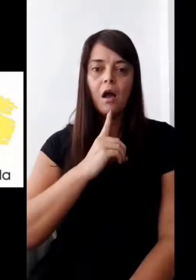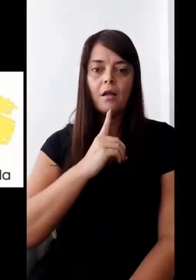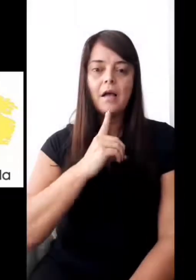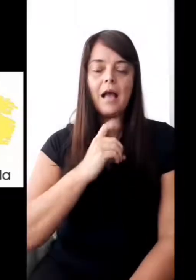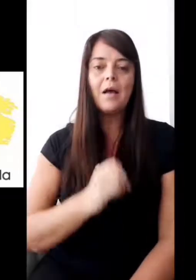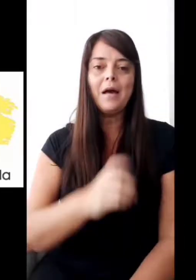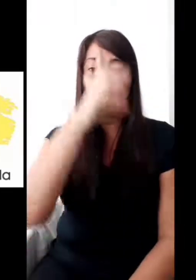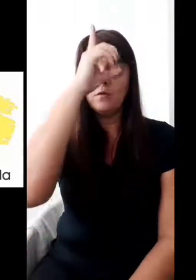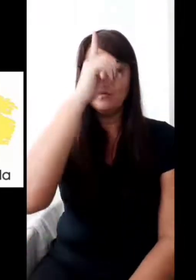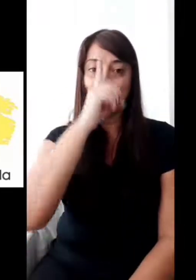só, amarelo,